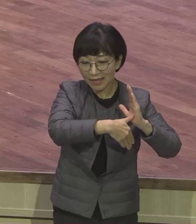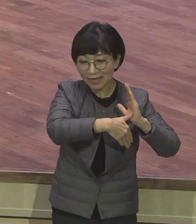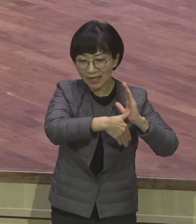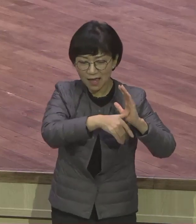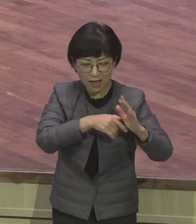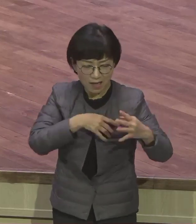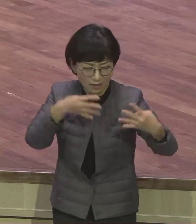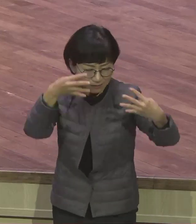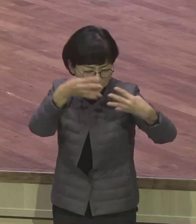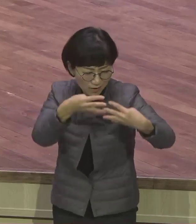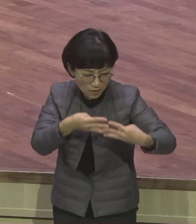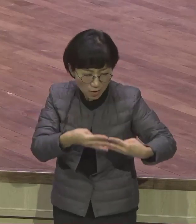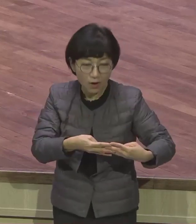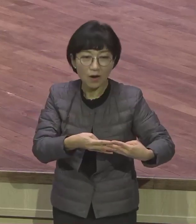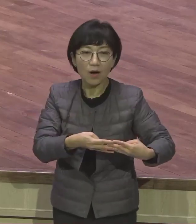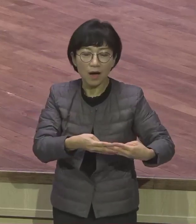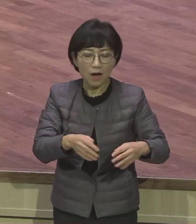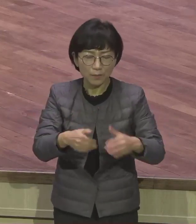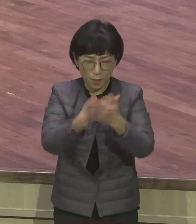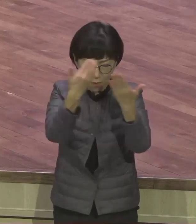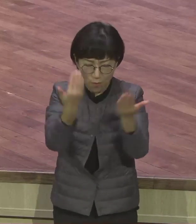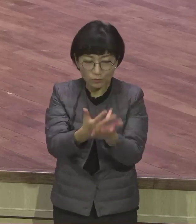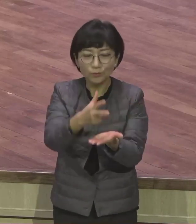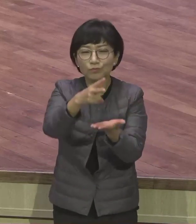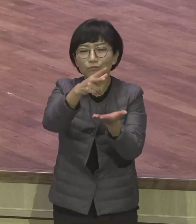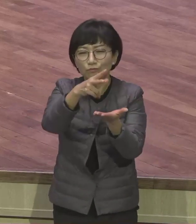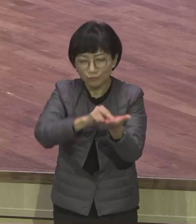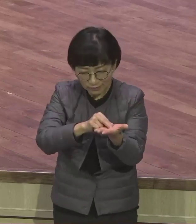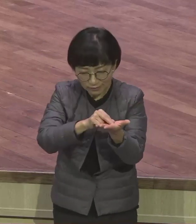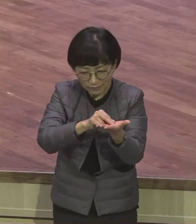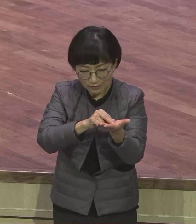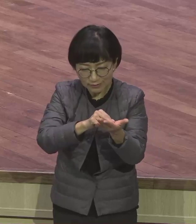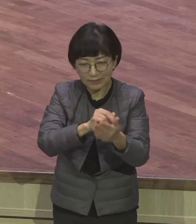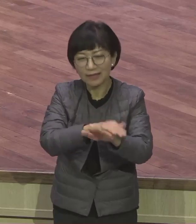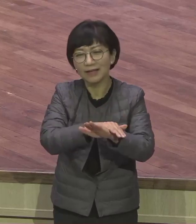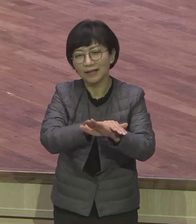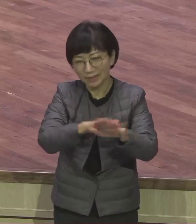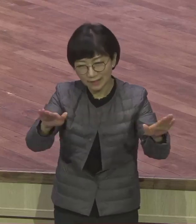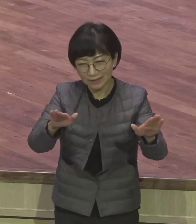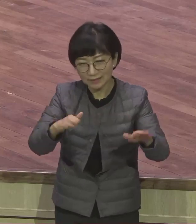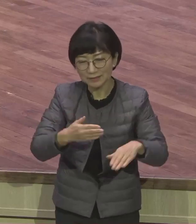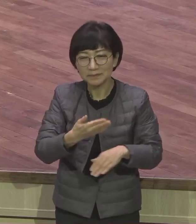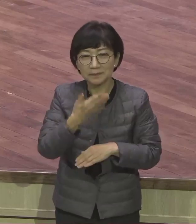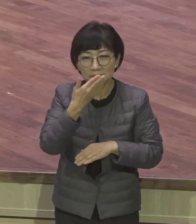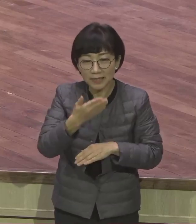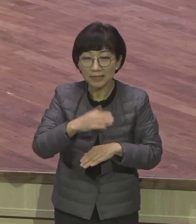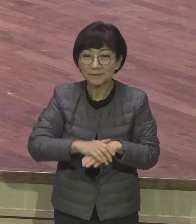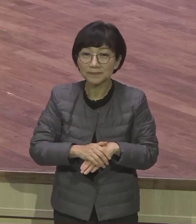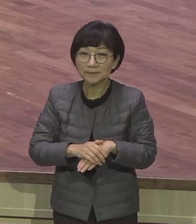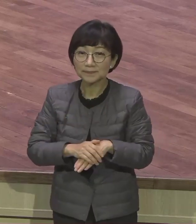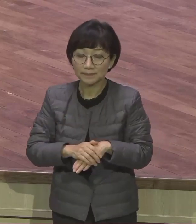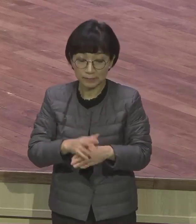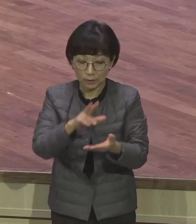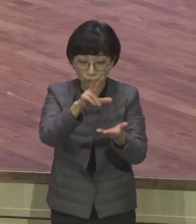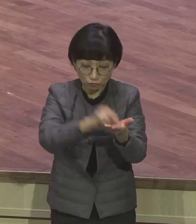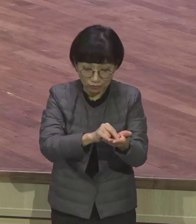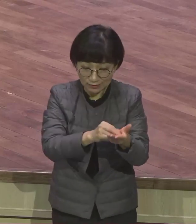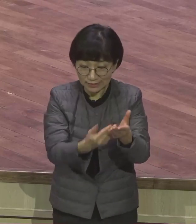모든 문제 해방자입니다. 그 어떤 사람의 말도 그 어떤 문제 사건도 여러분을